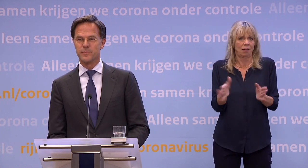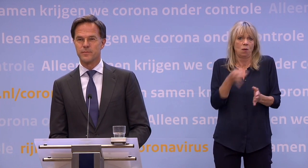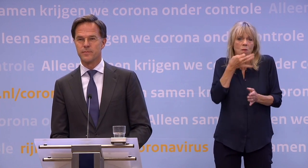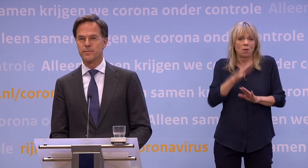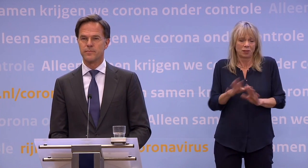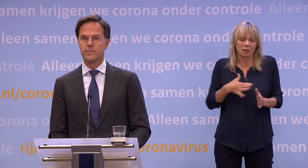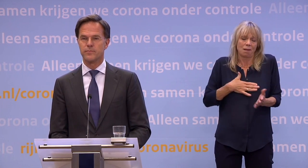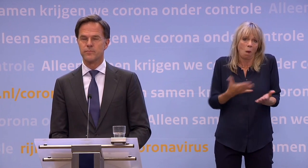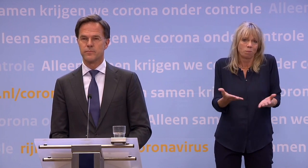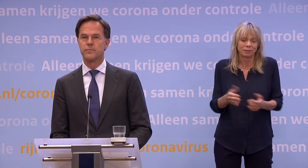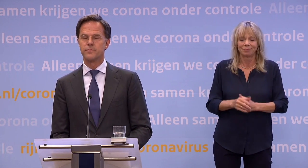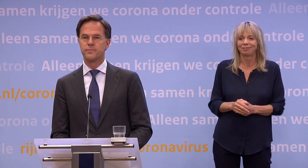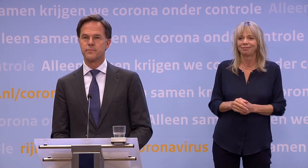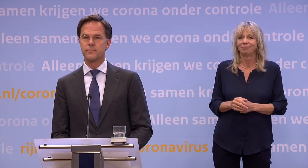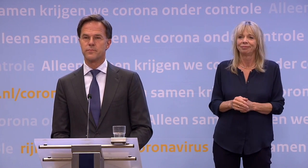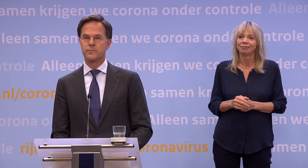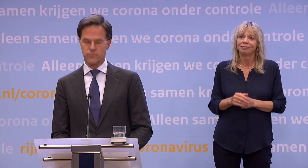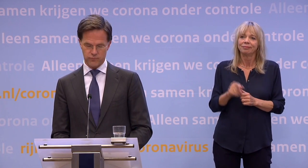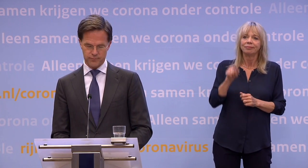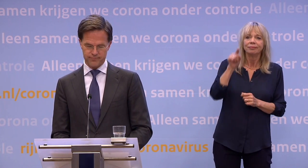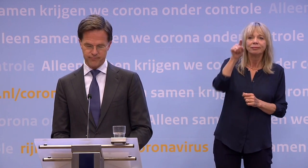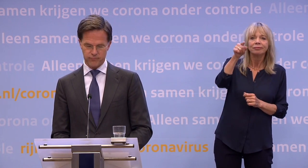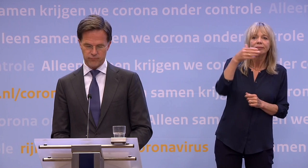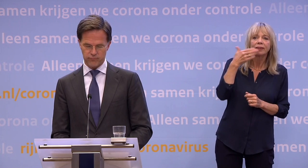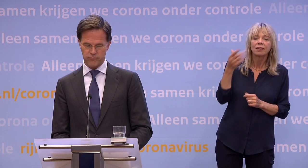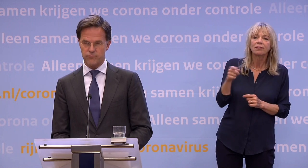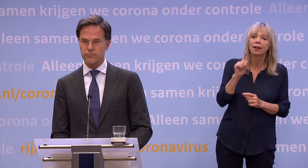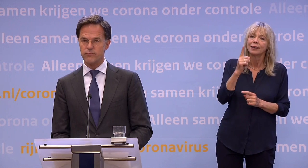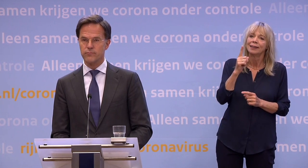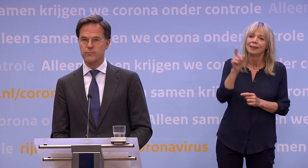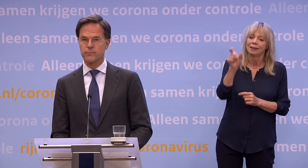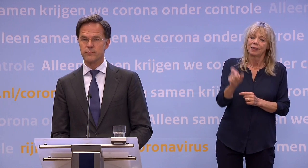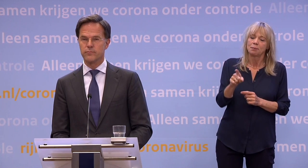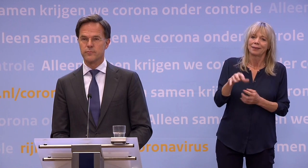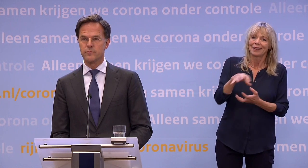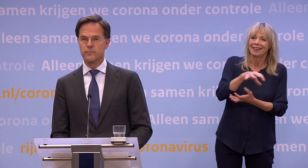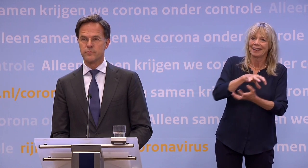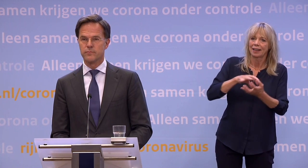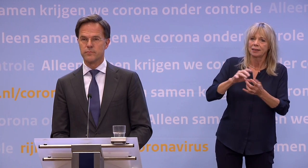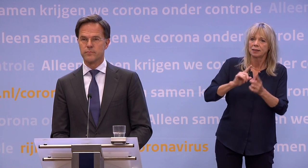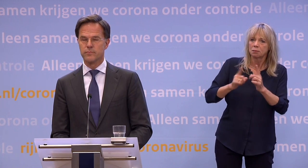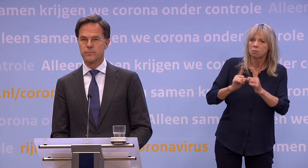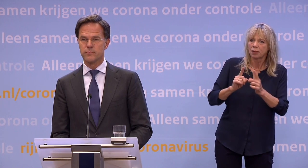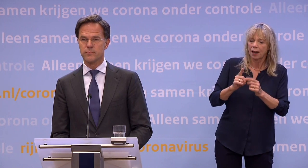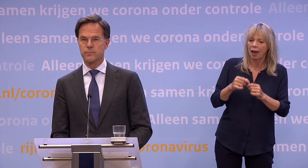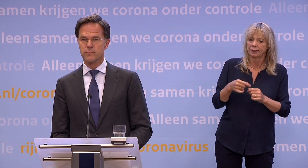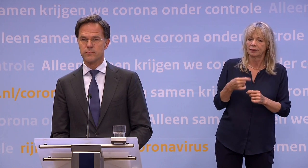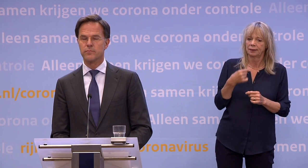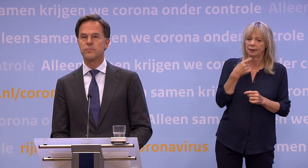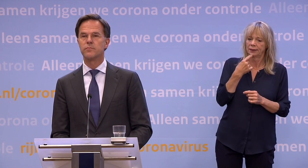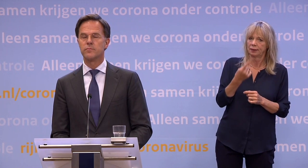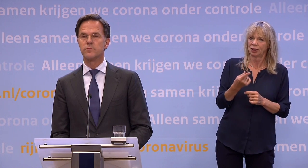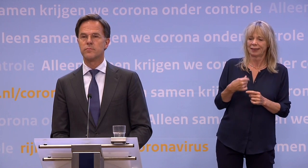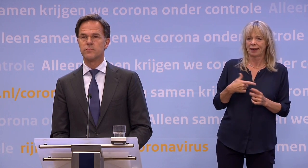Achterstrijd. Meneer Rutte, vraag voor je. Is er iemand in het crisisberaad geweest die hier nog vraagtekens heeft gezet? Want het is natuurlijk ontzettend spannend.